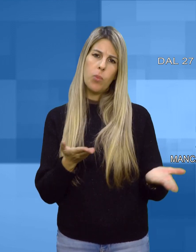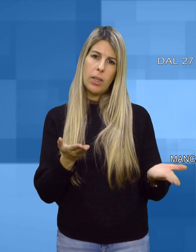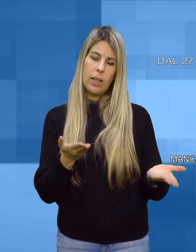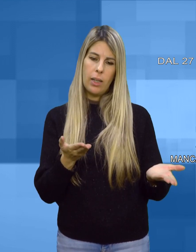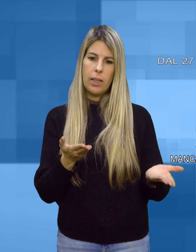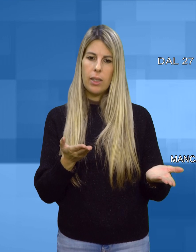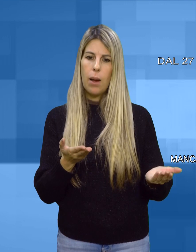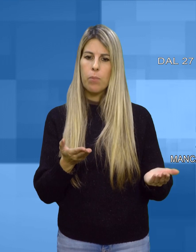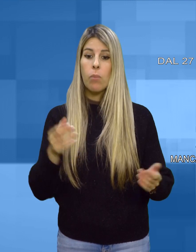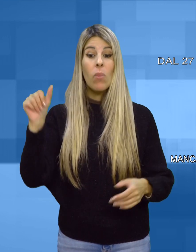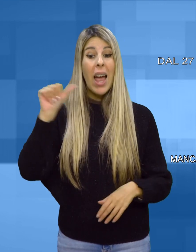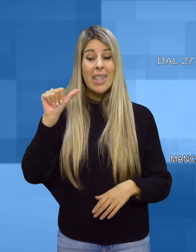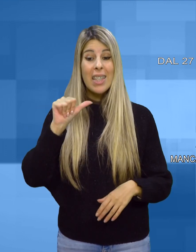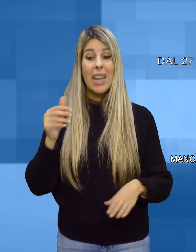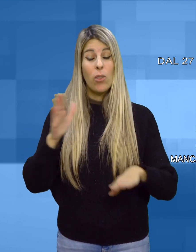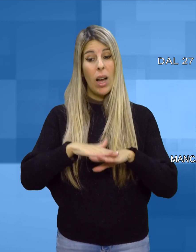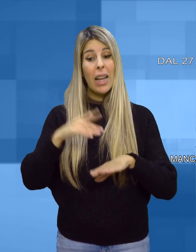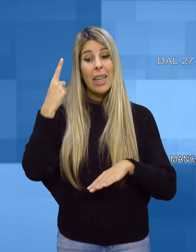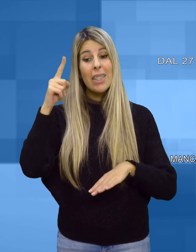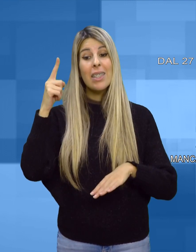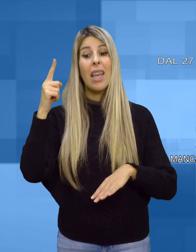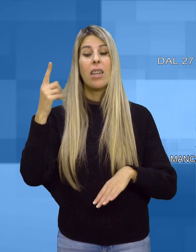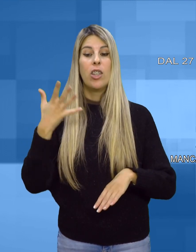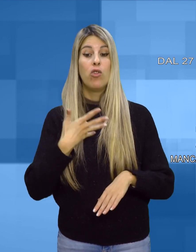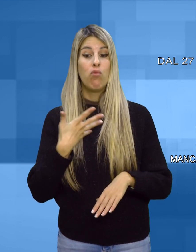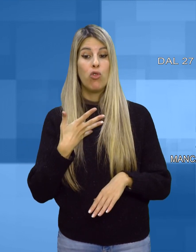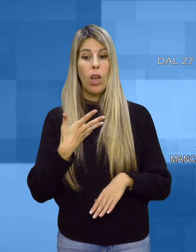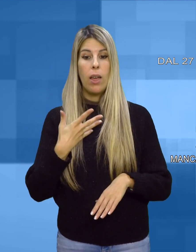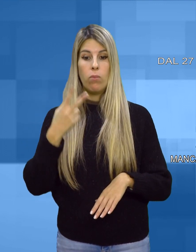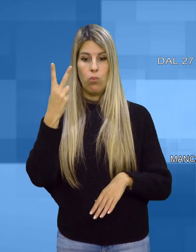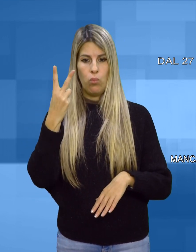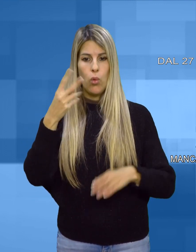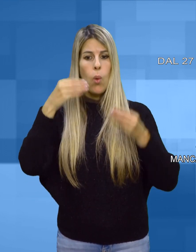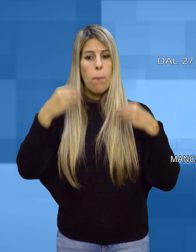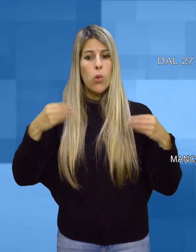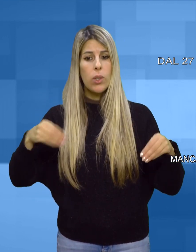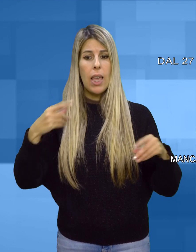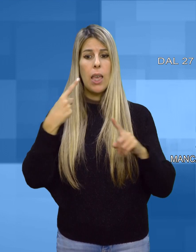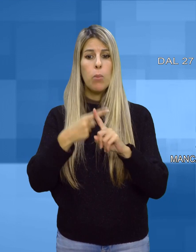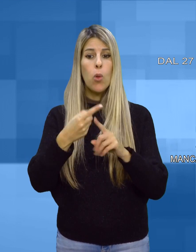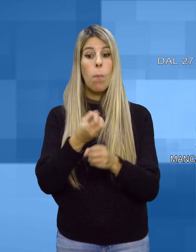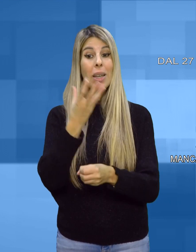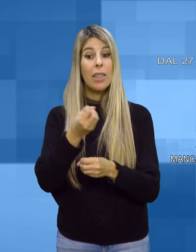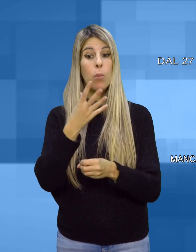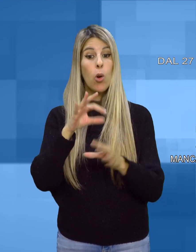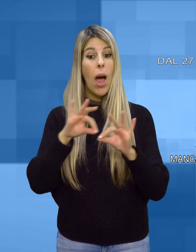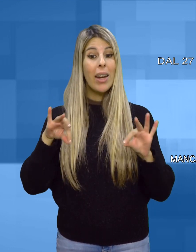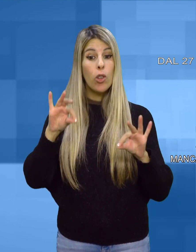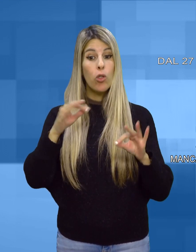musei e di un patrimonio archeologico immenso l'approccio non si è concretizzato forse